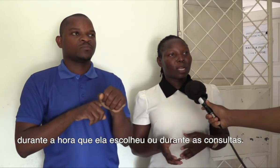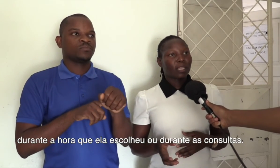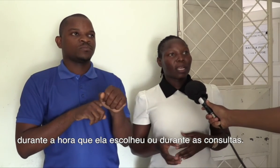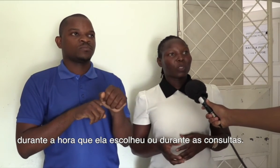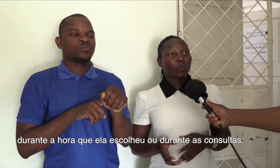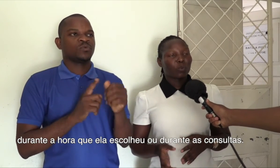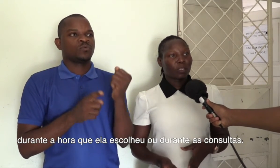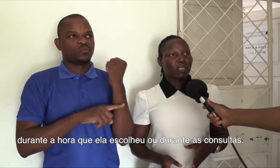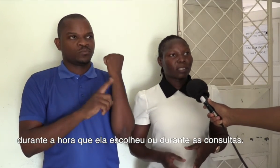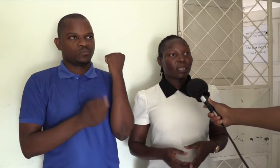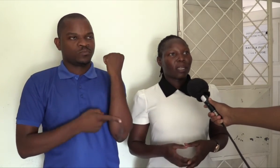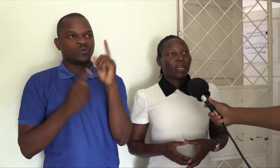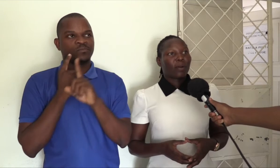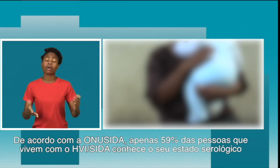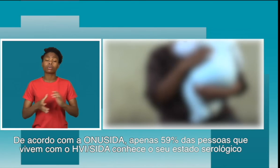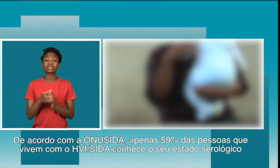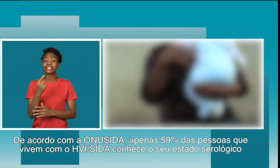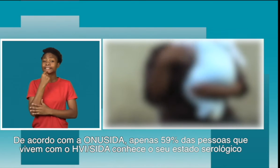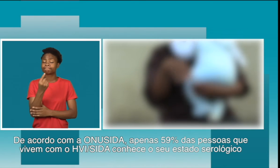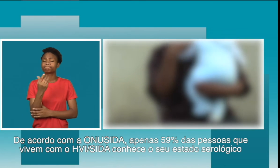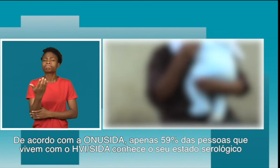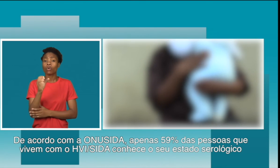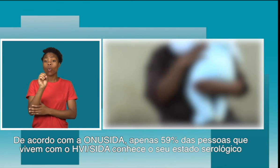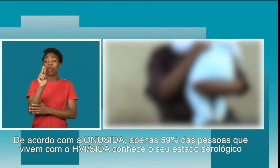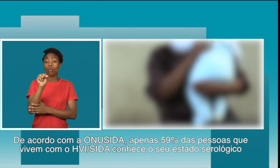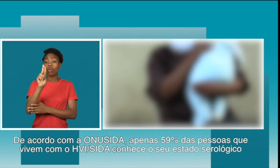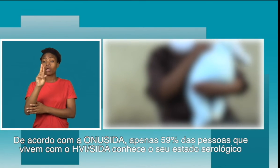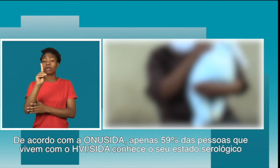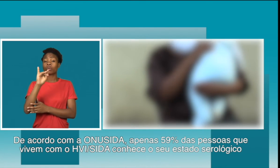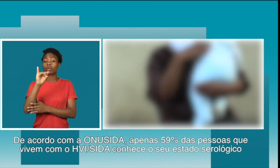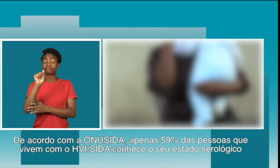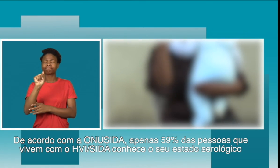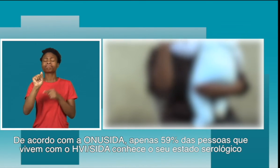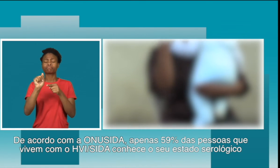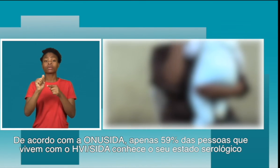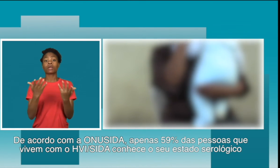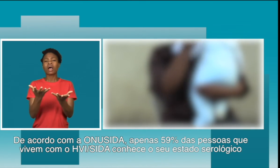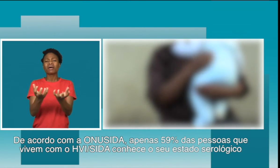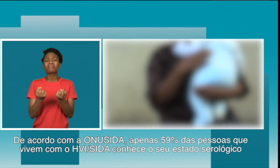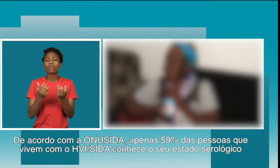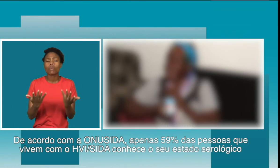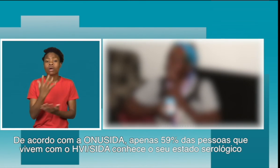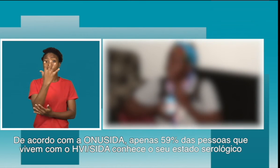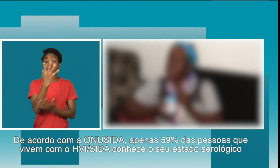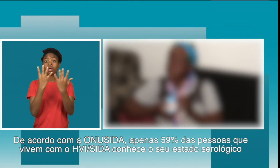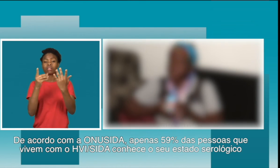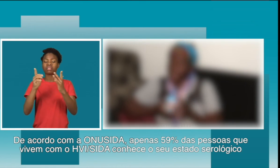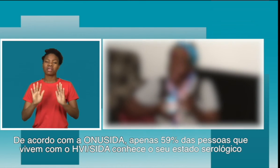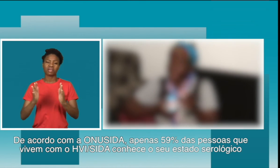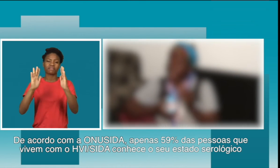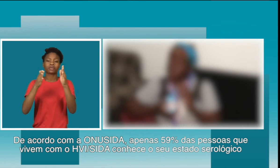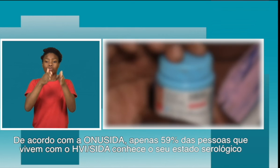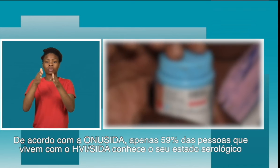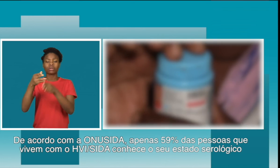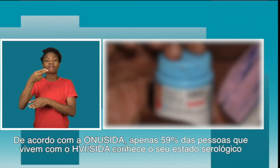talvez durante as consultas. De acordo com a ONU-Sida, apenas 59% das pessoas que vivem com